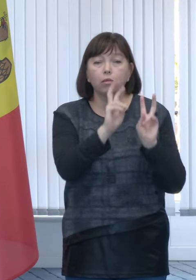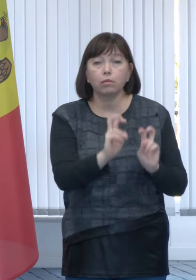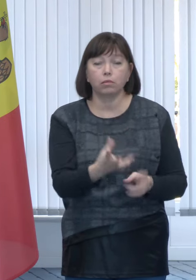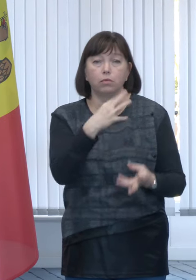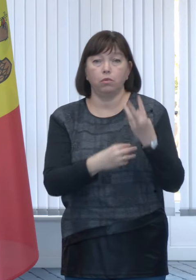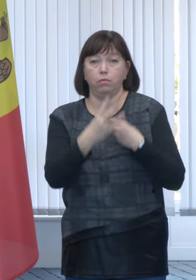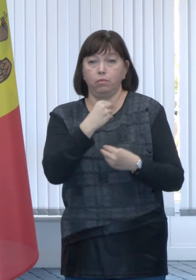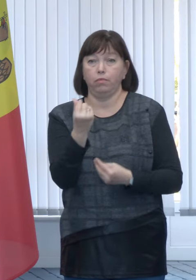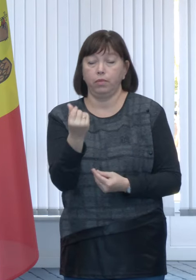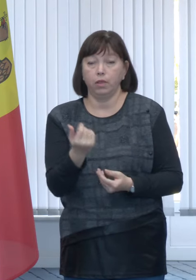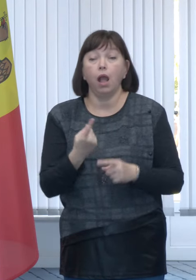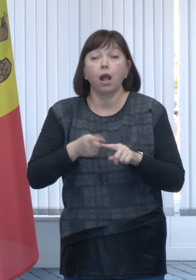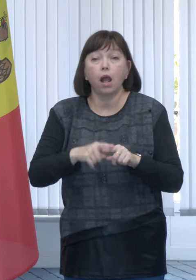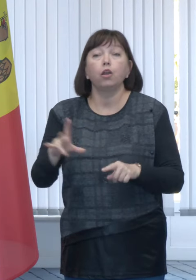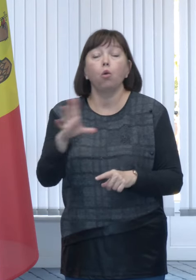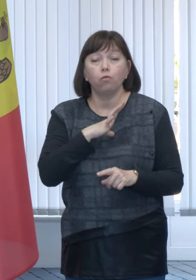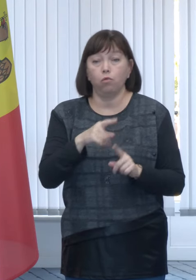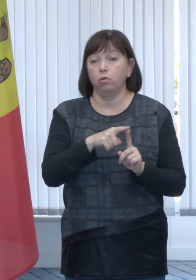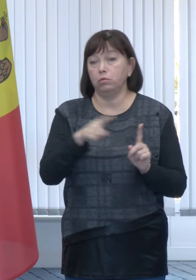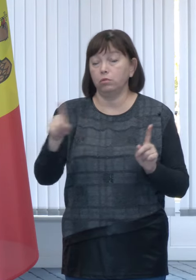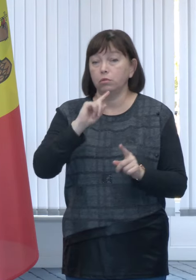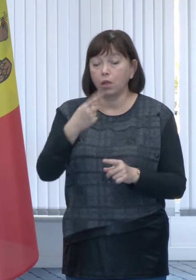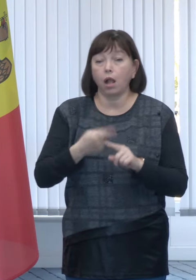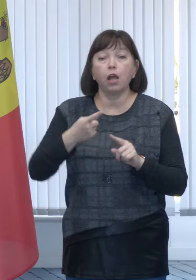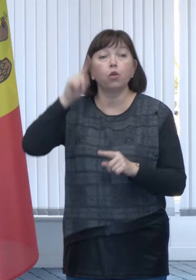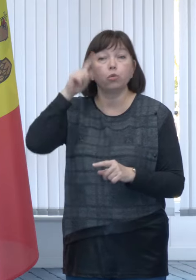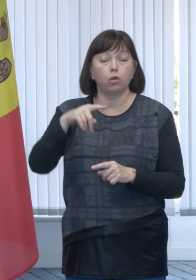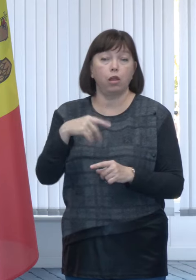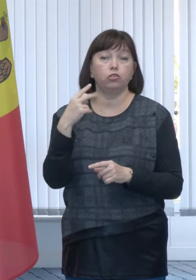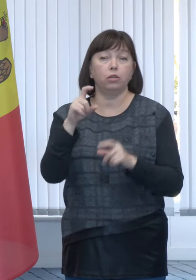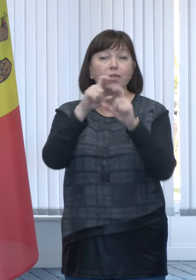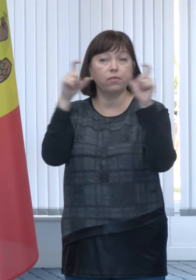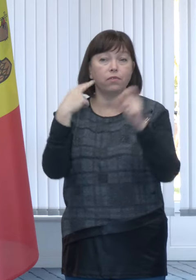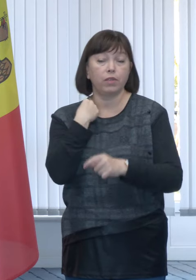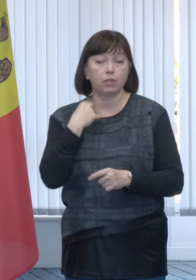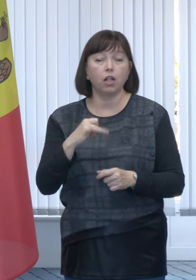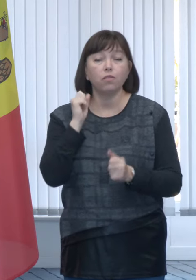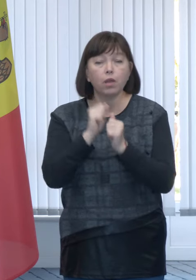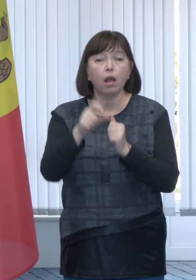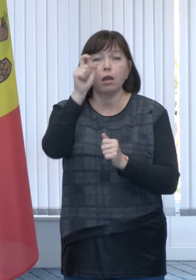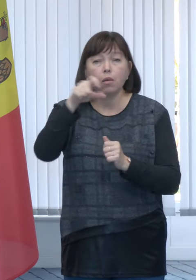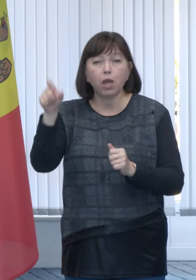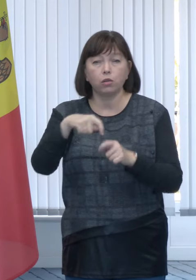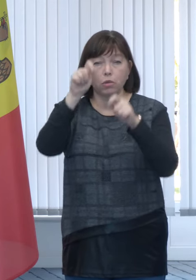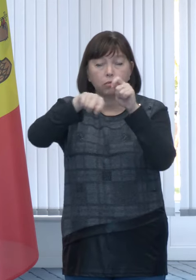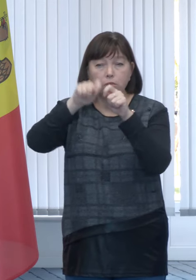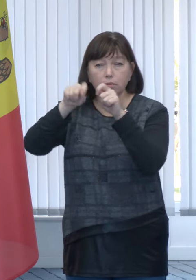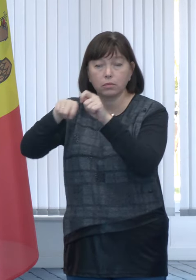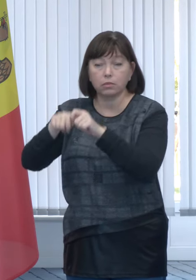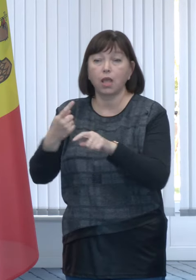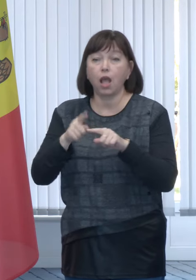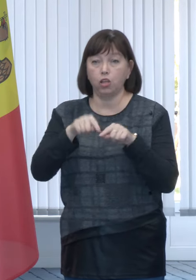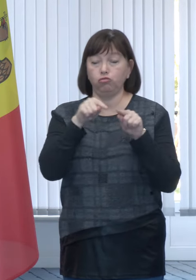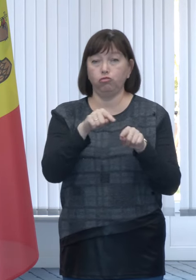venituri pe care le cunoaște Serviciul Fiscal și vom trece fiecare persoană, fiecare gospodărie prin